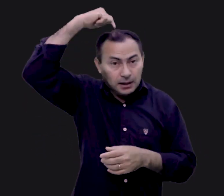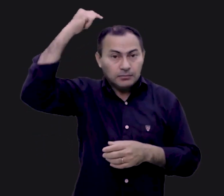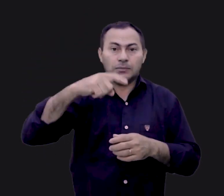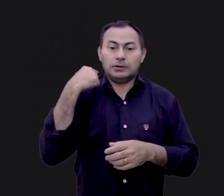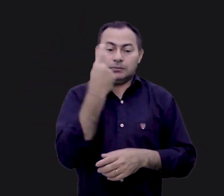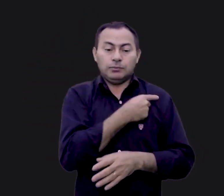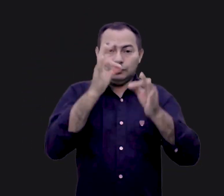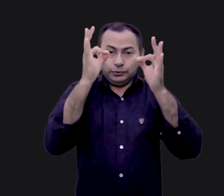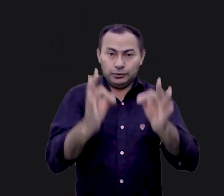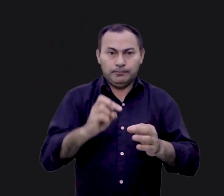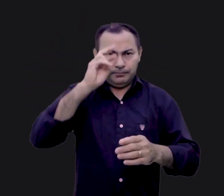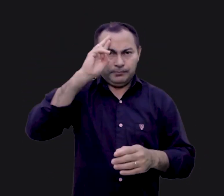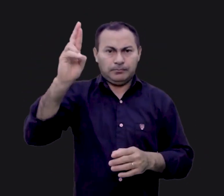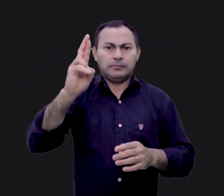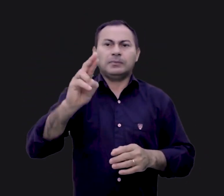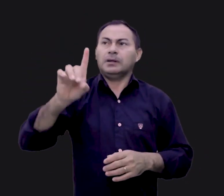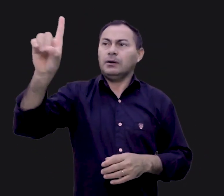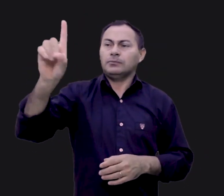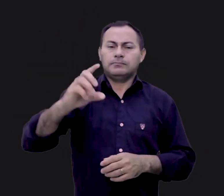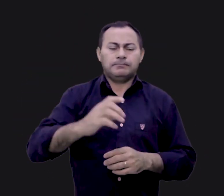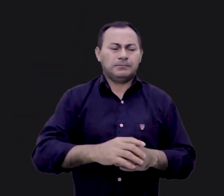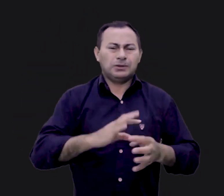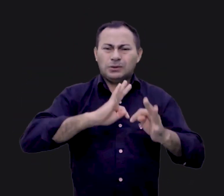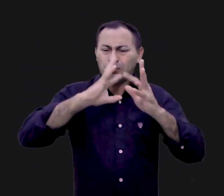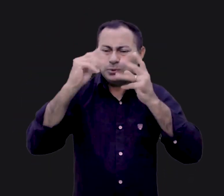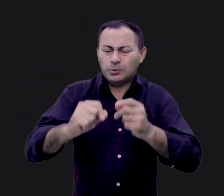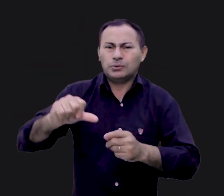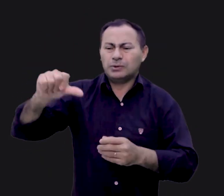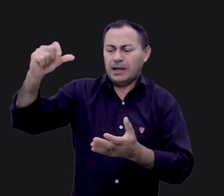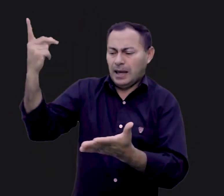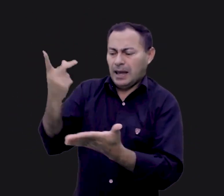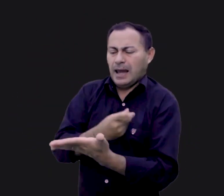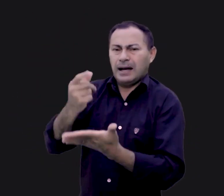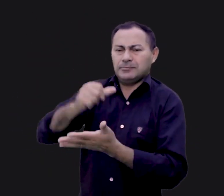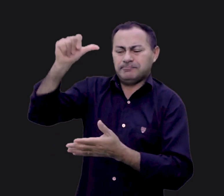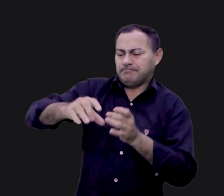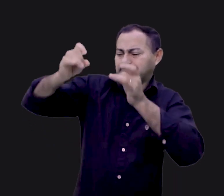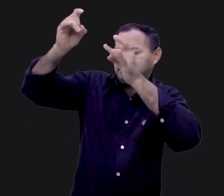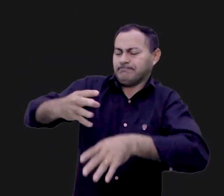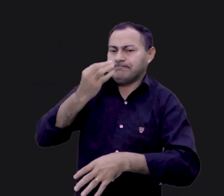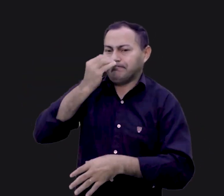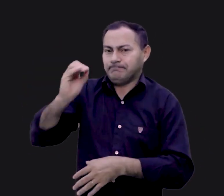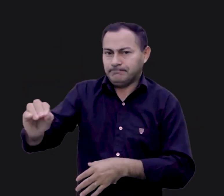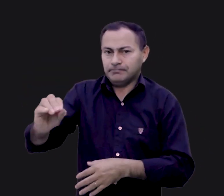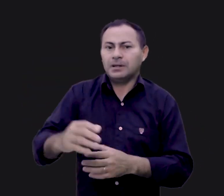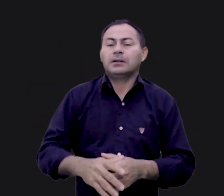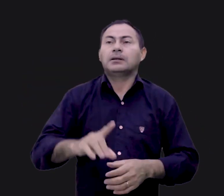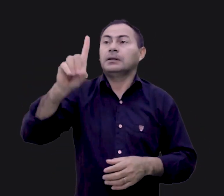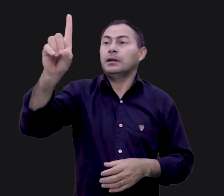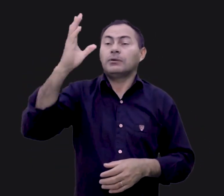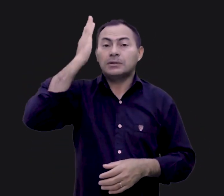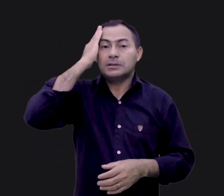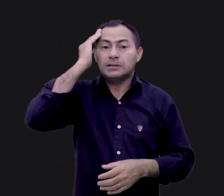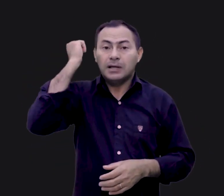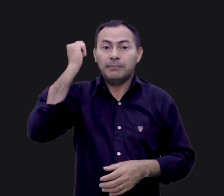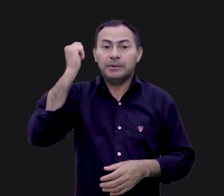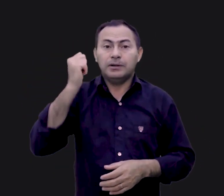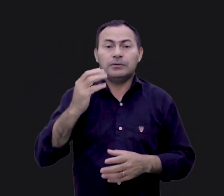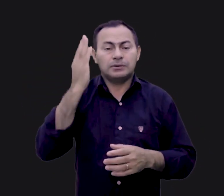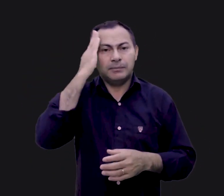justos e santos. O Senhor Deus condena tudo que não é justo e santo. Deus sabia muito bem que nem em